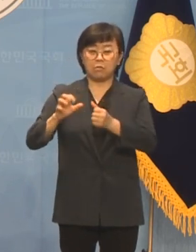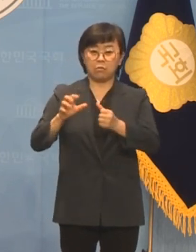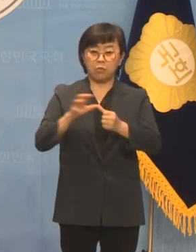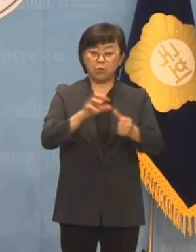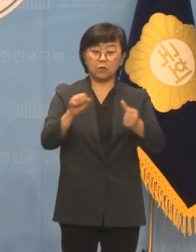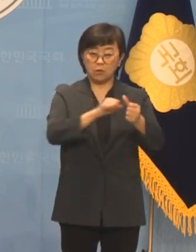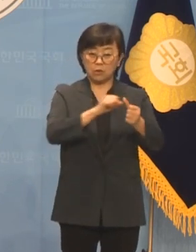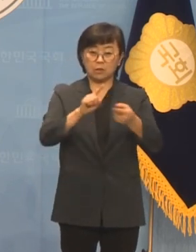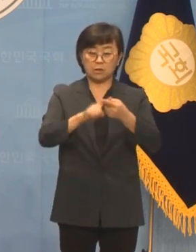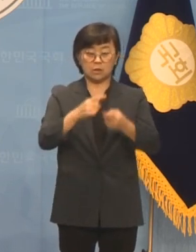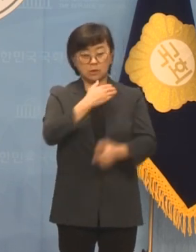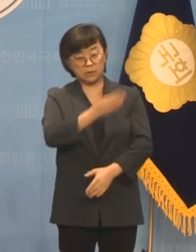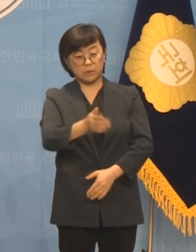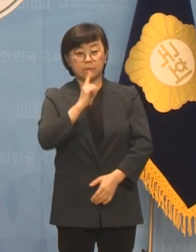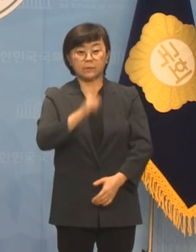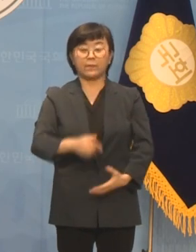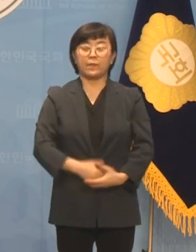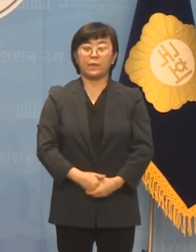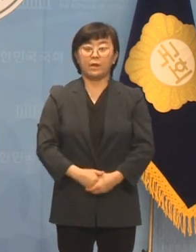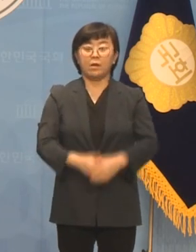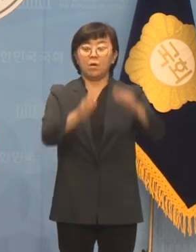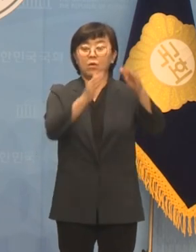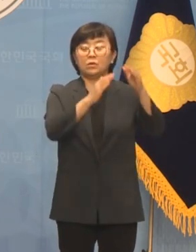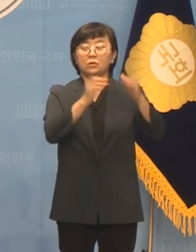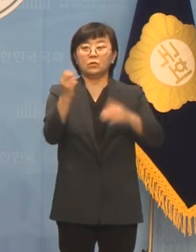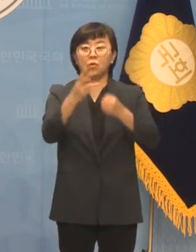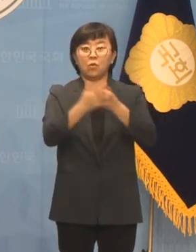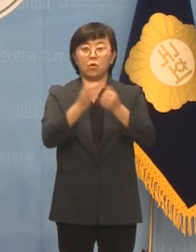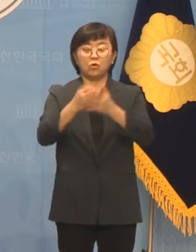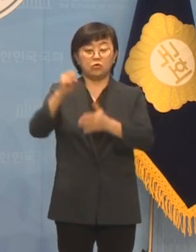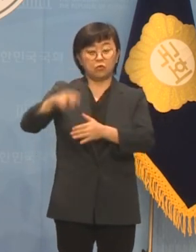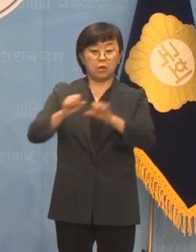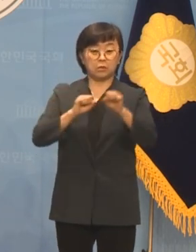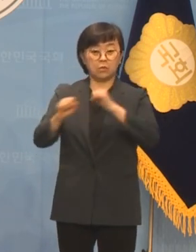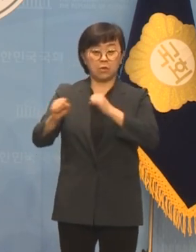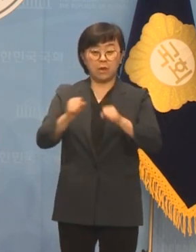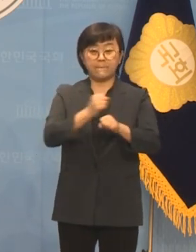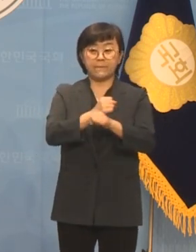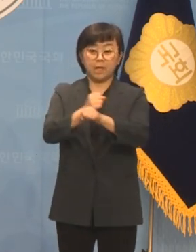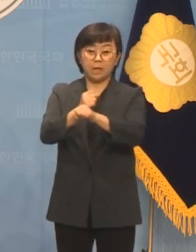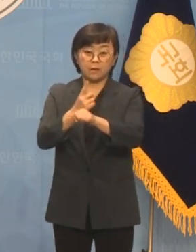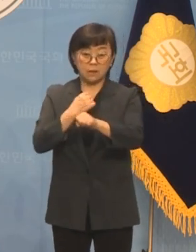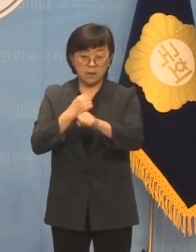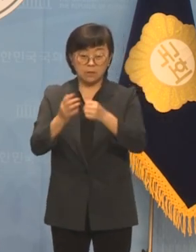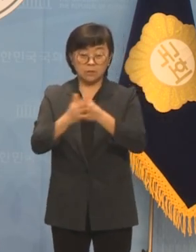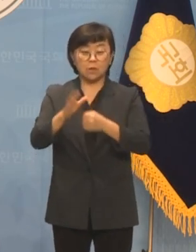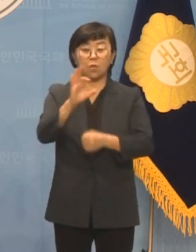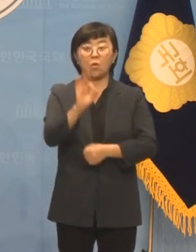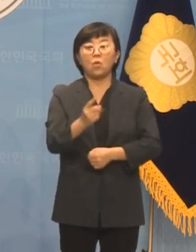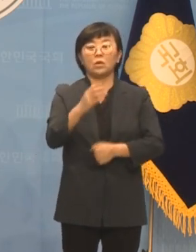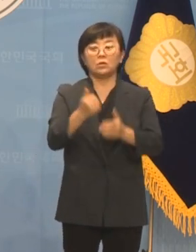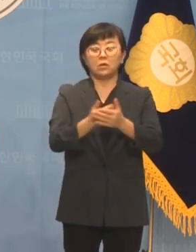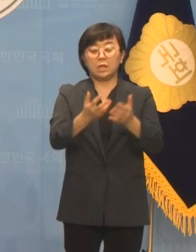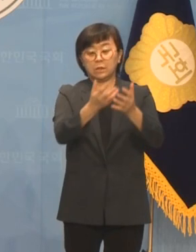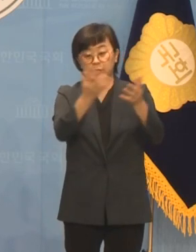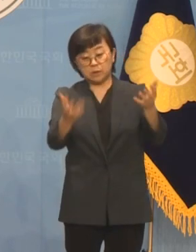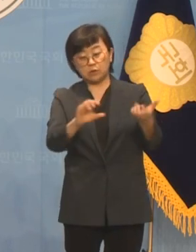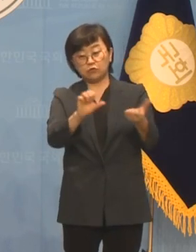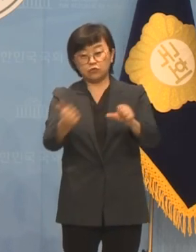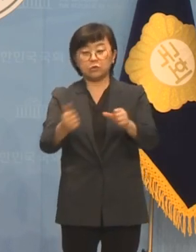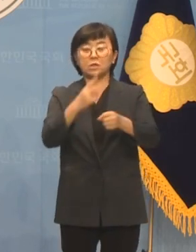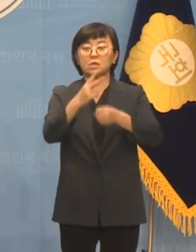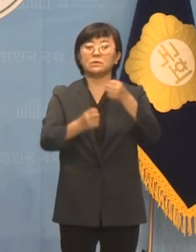지켜봐야겠습니까? 공교롭게도 유진우 활동가가 연행된 날은 오이도역 리프트 추락 참사